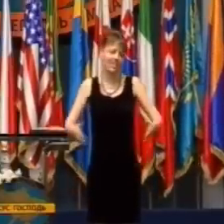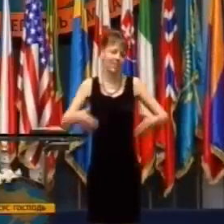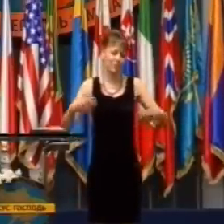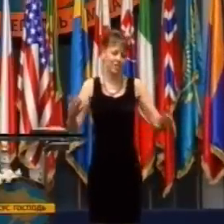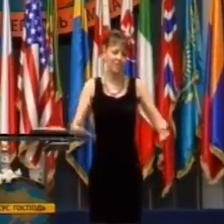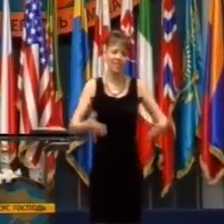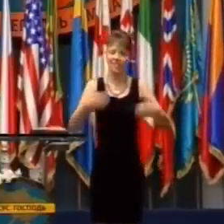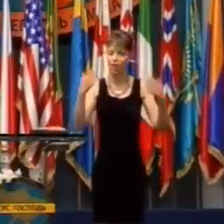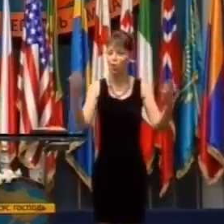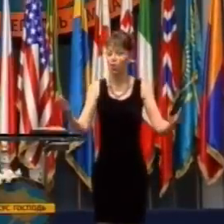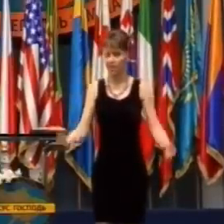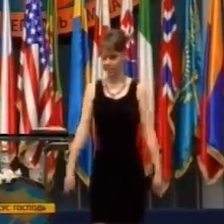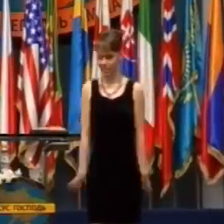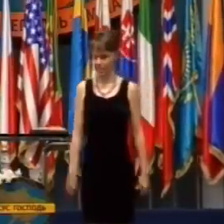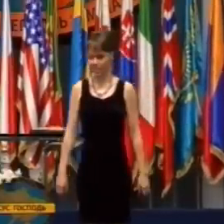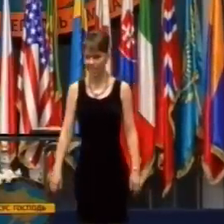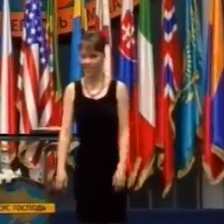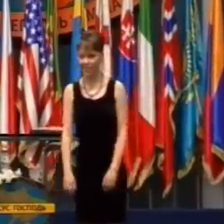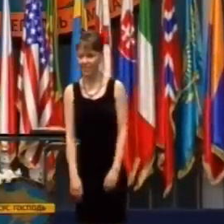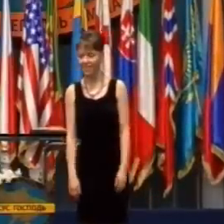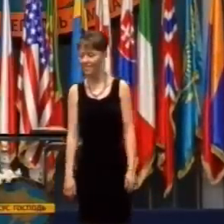toto sme robili celé roky.